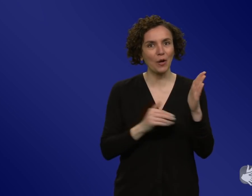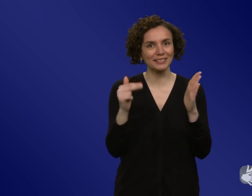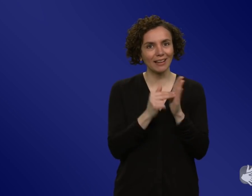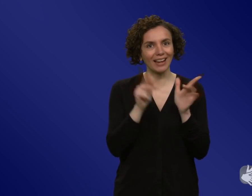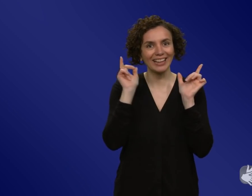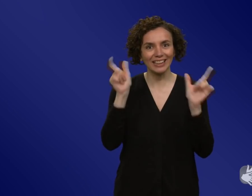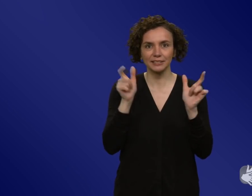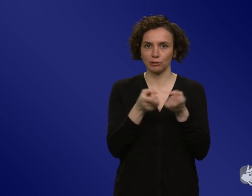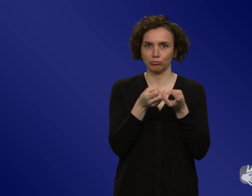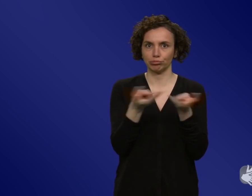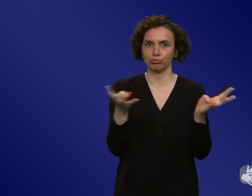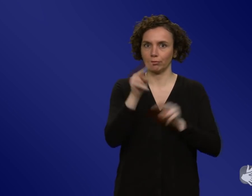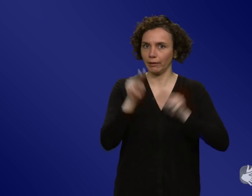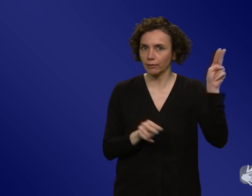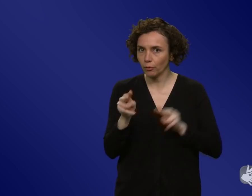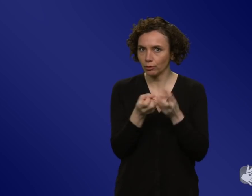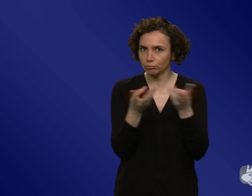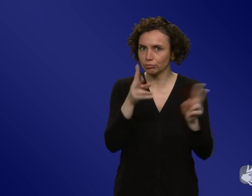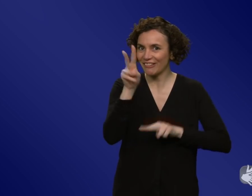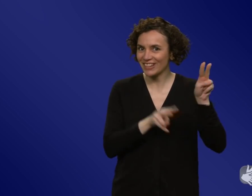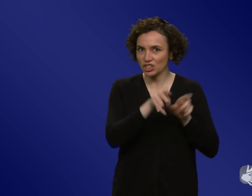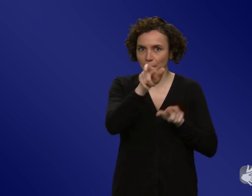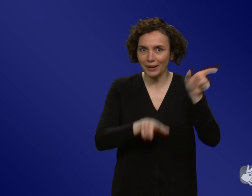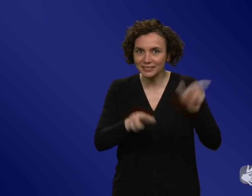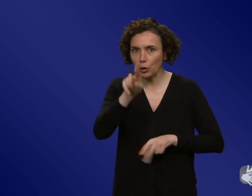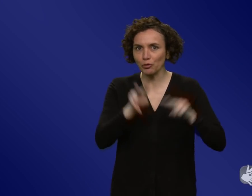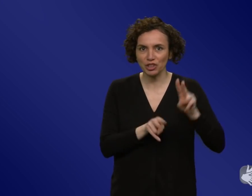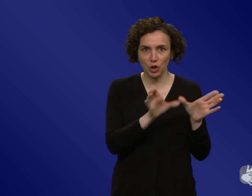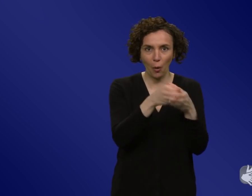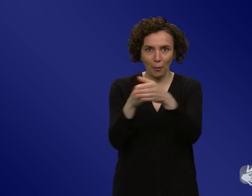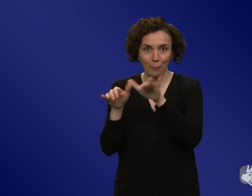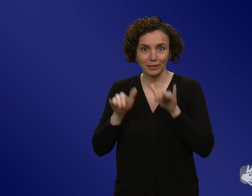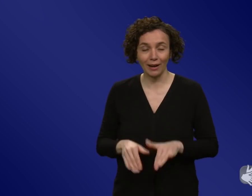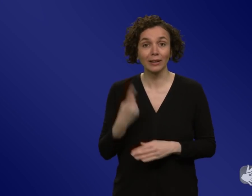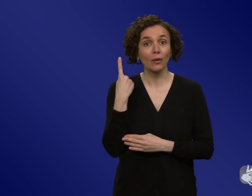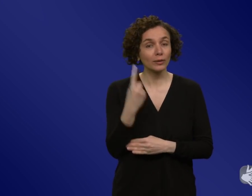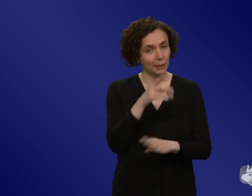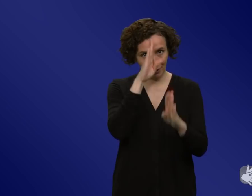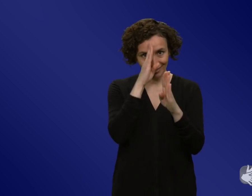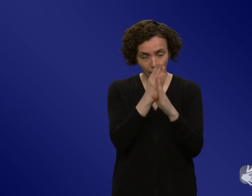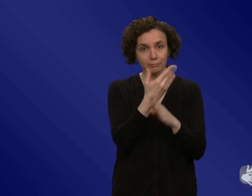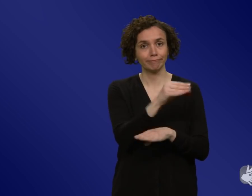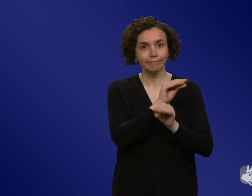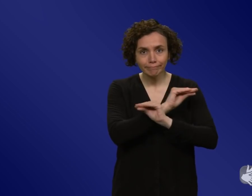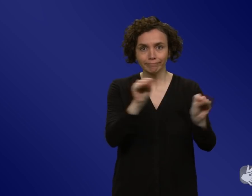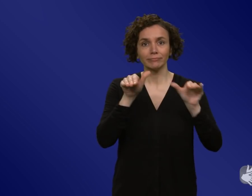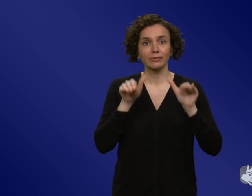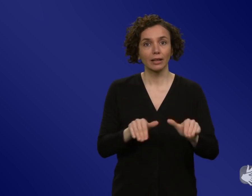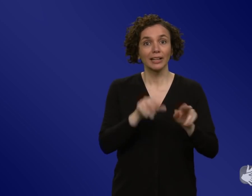auch sehr klar angesprochen, wie sehr unterschiedlich diese diversen Gruppen diese Situation erleben